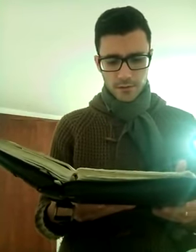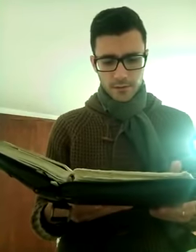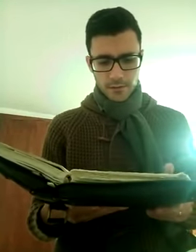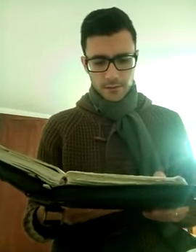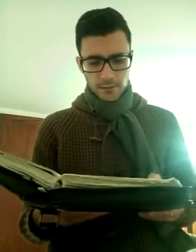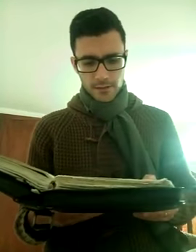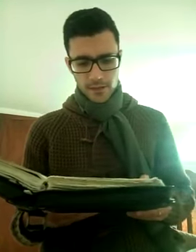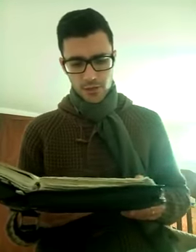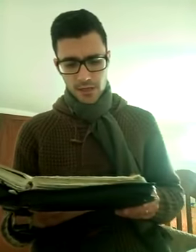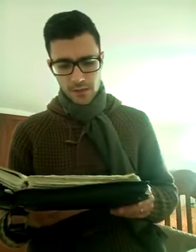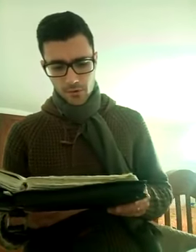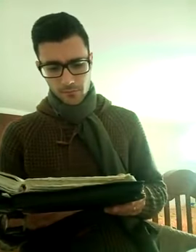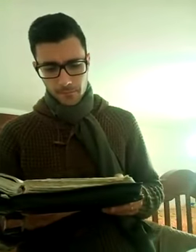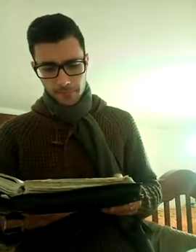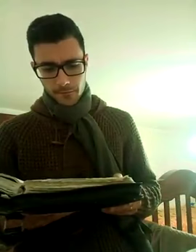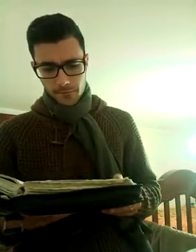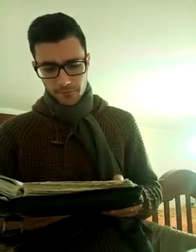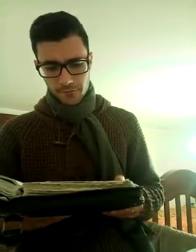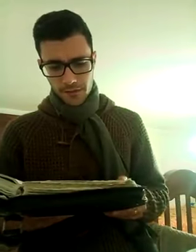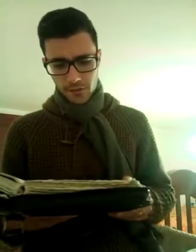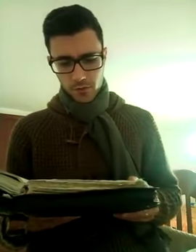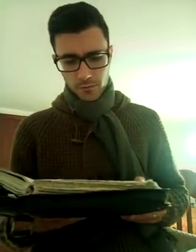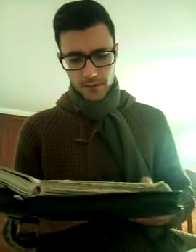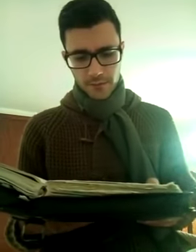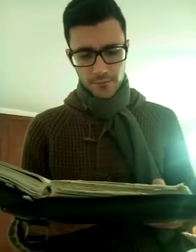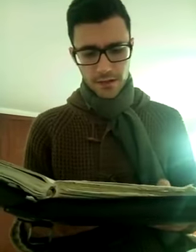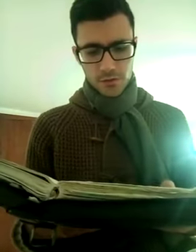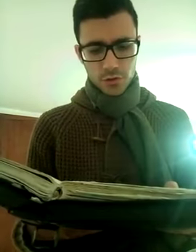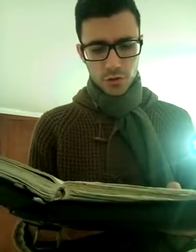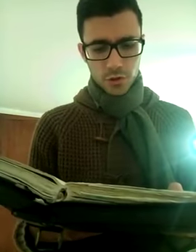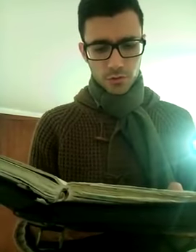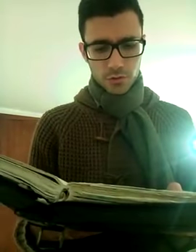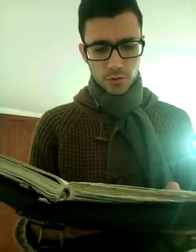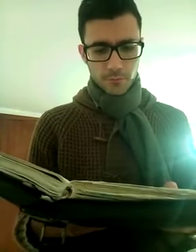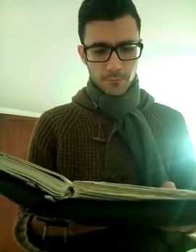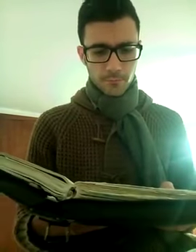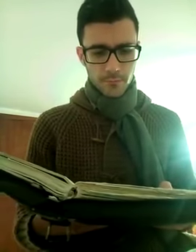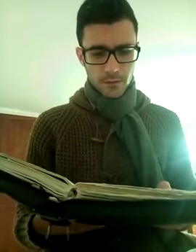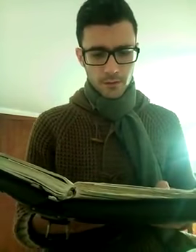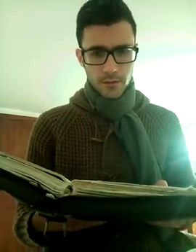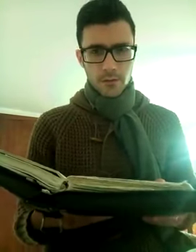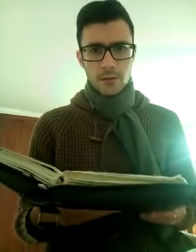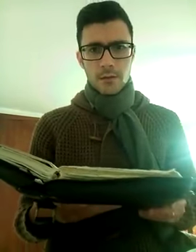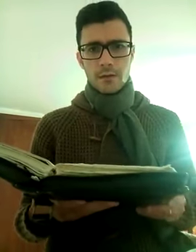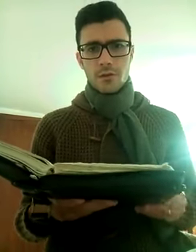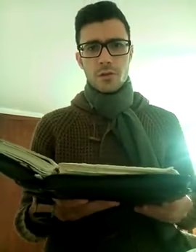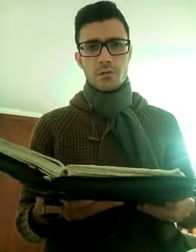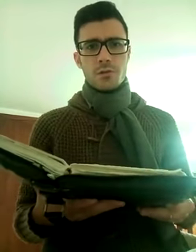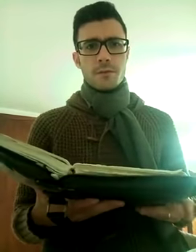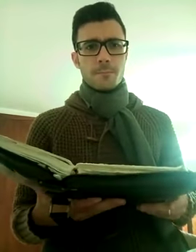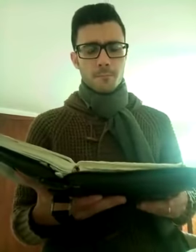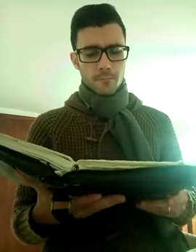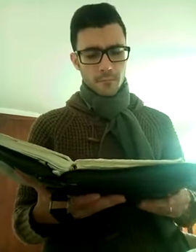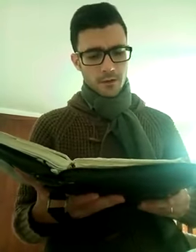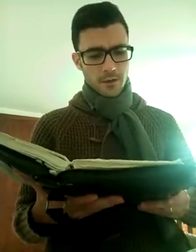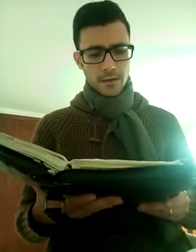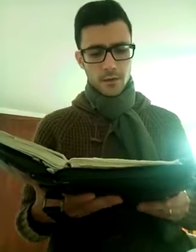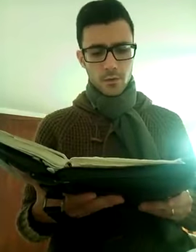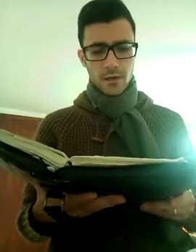leggeremo fino al verso 18, che dice così, alleluia,